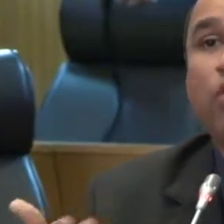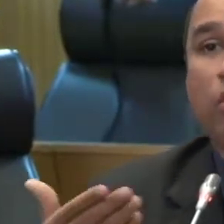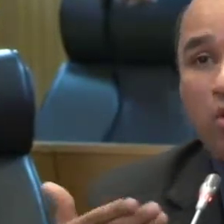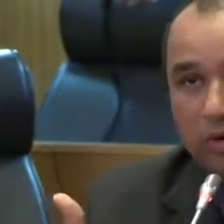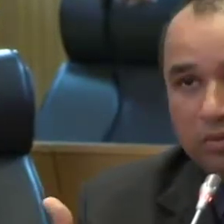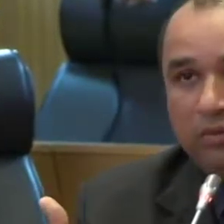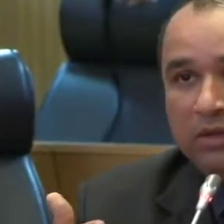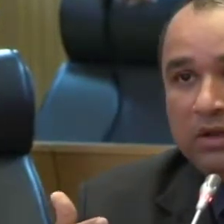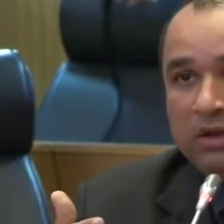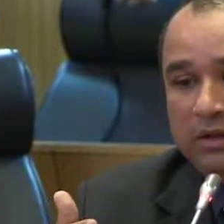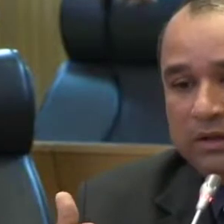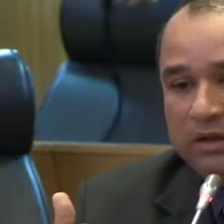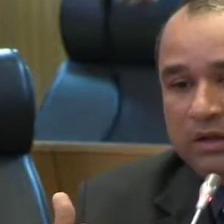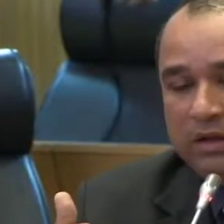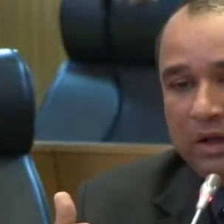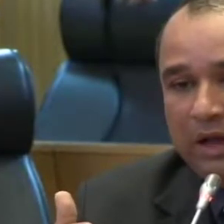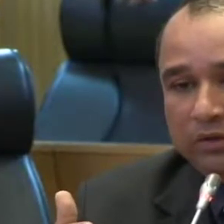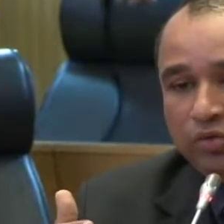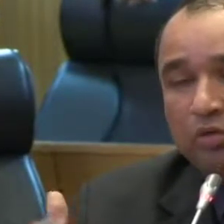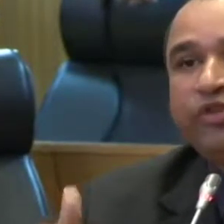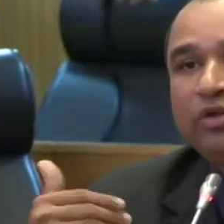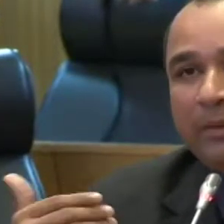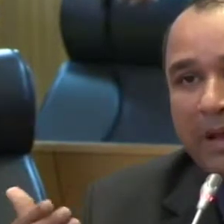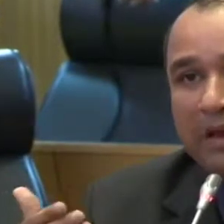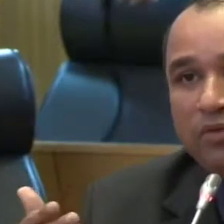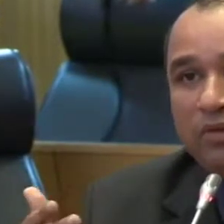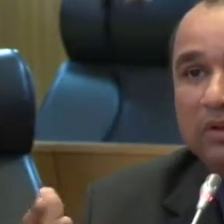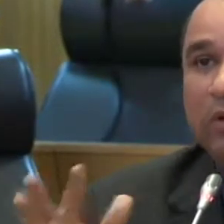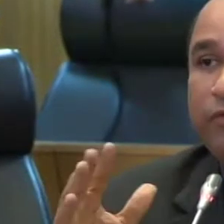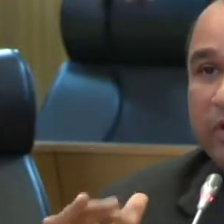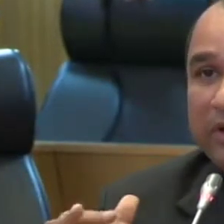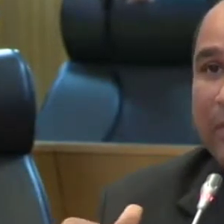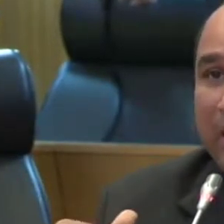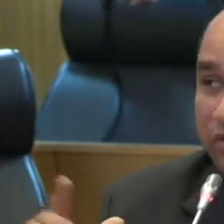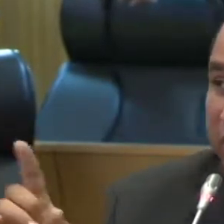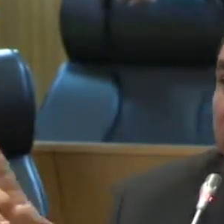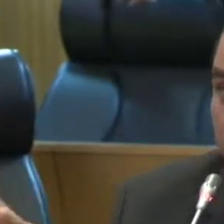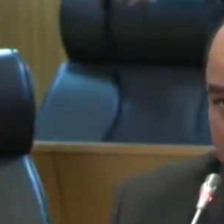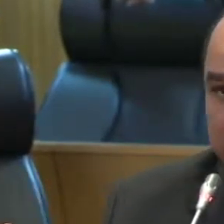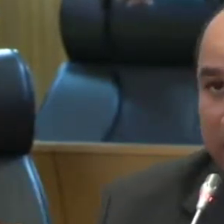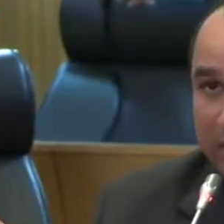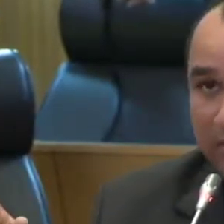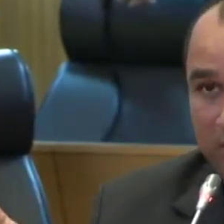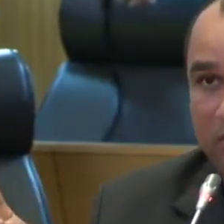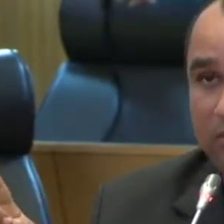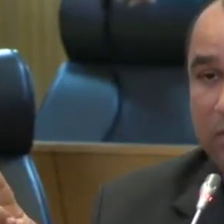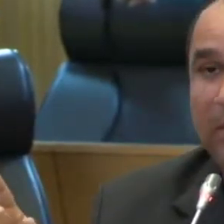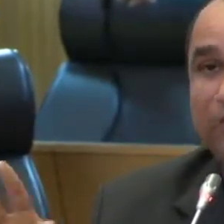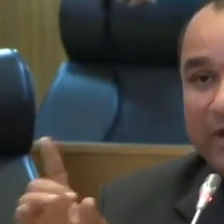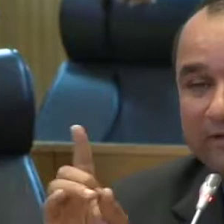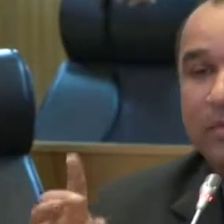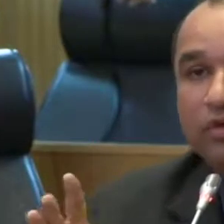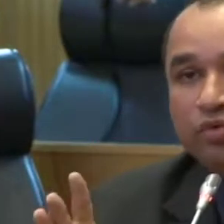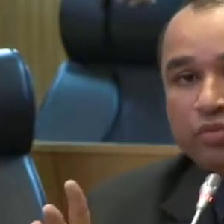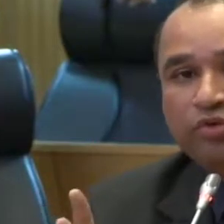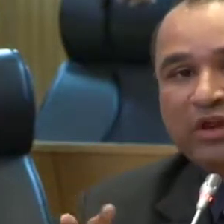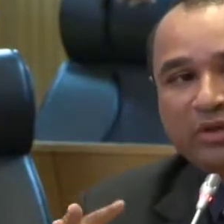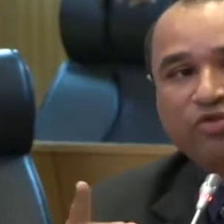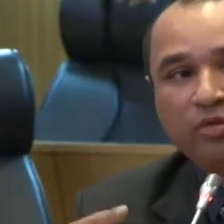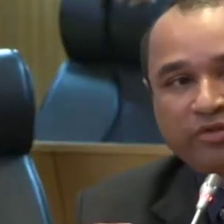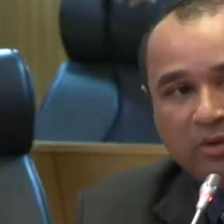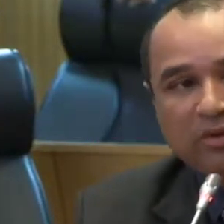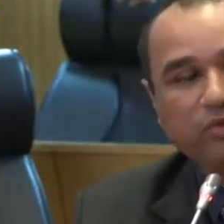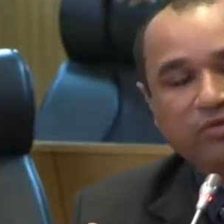paralisação como ocorreu. E todo o seu trabalho, não foi trabalho de tribuna, mas foi, acima de tudo,